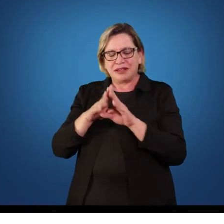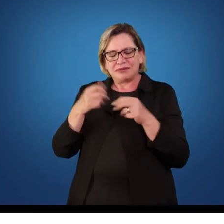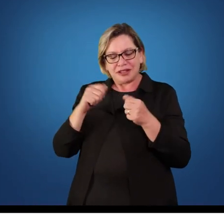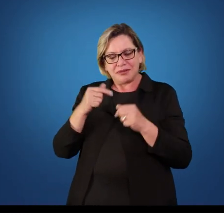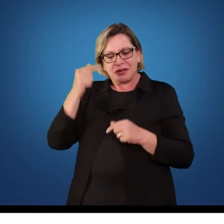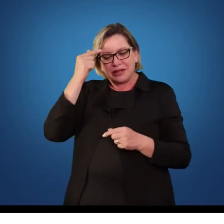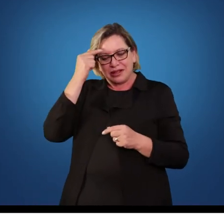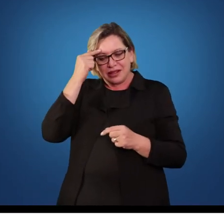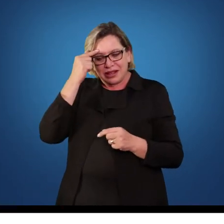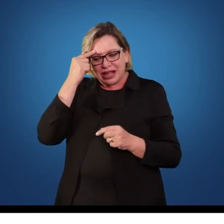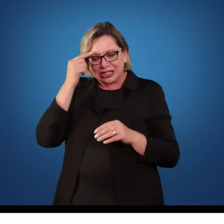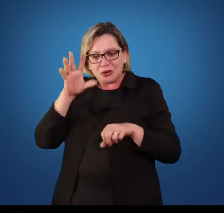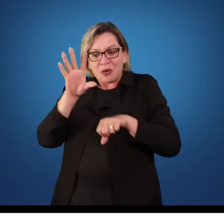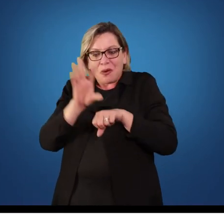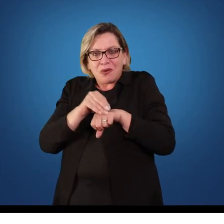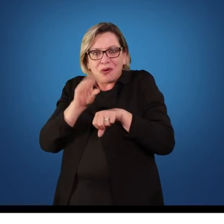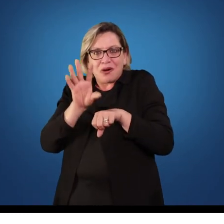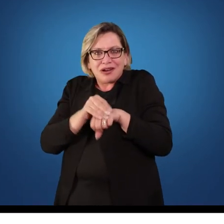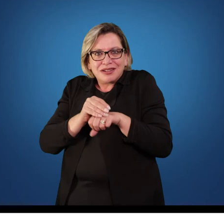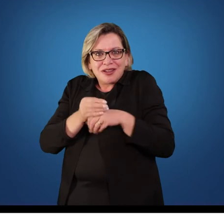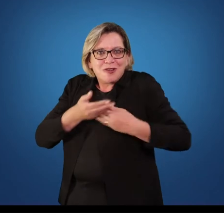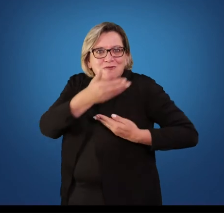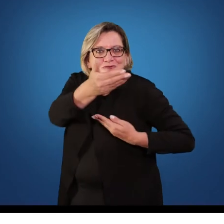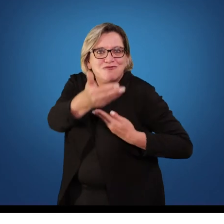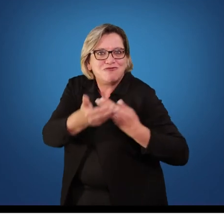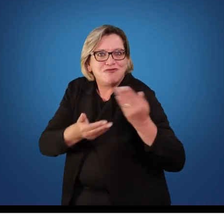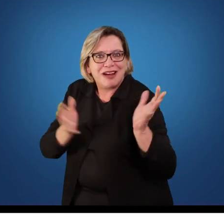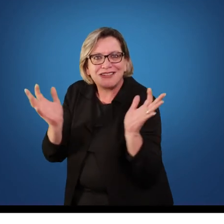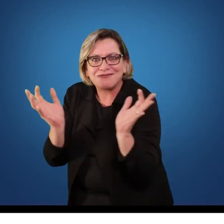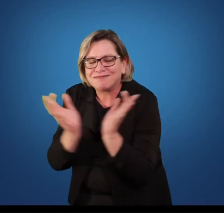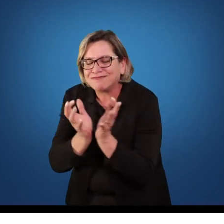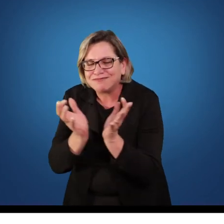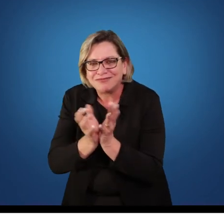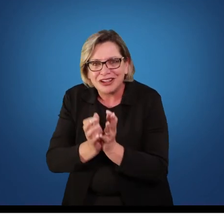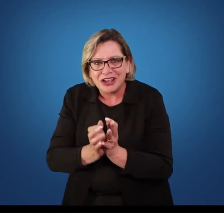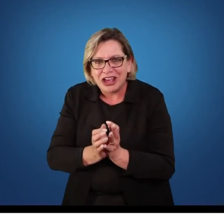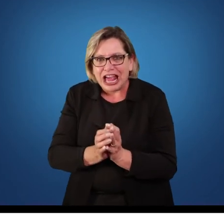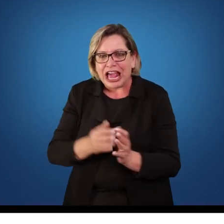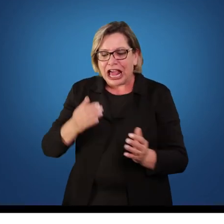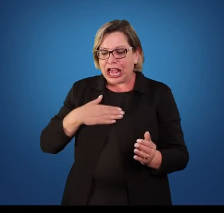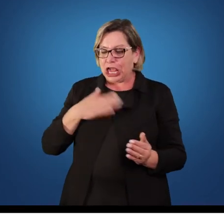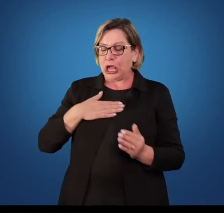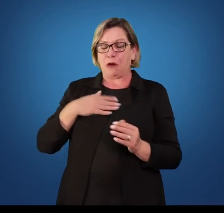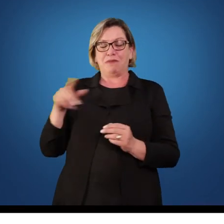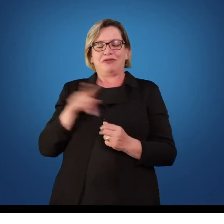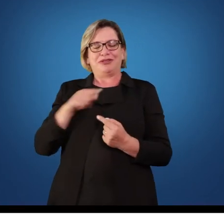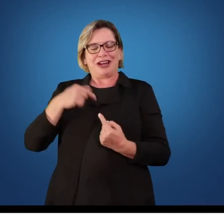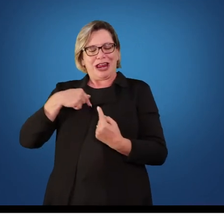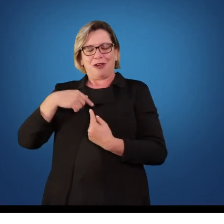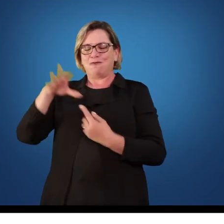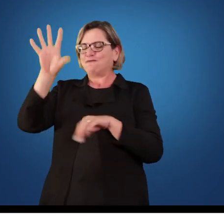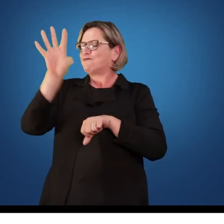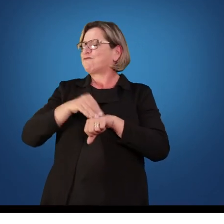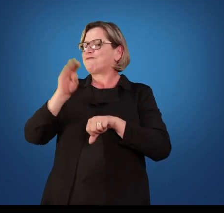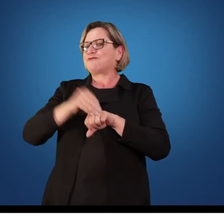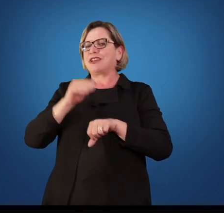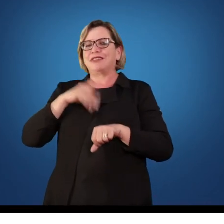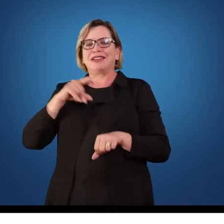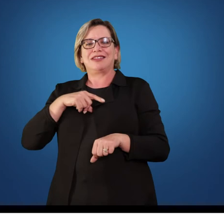coletiva. O professor, ele não se posiciona como um detentor do saber e o aluno numa posição onde apenas recebe